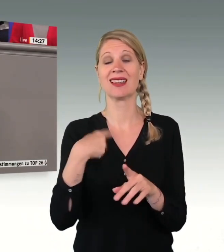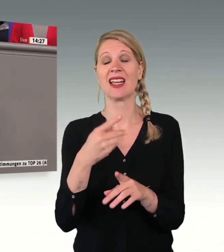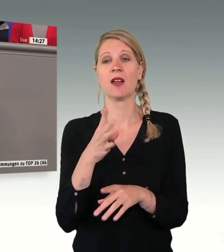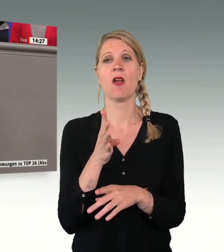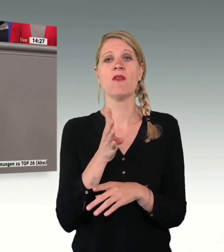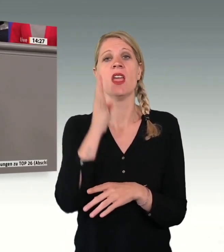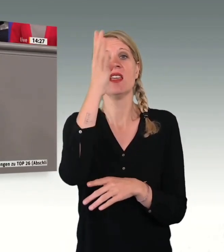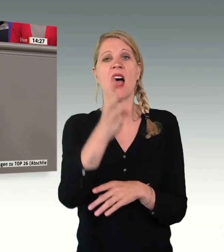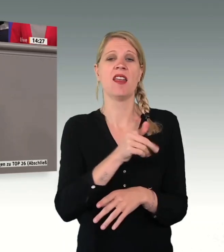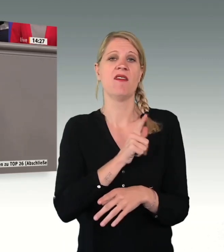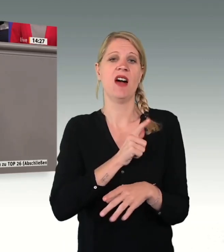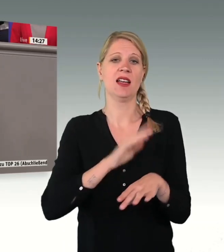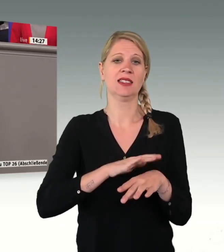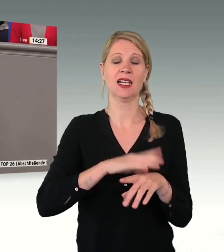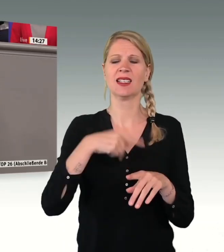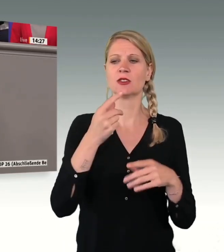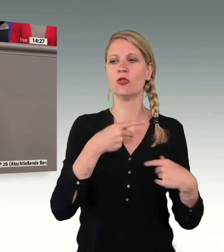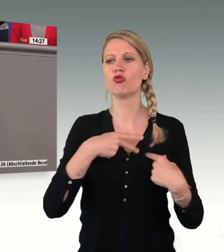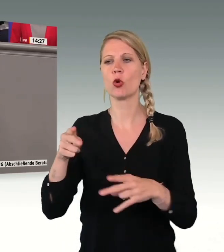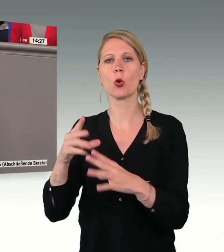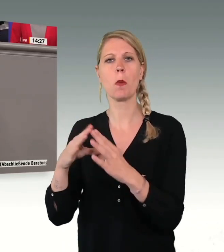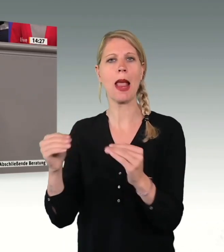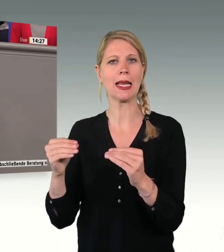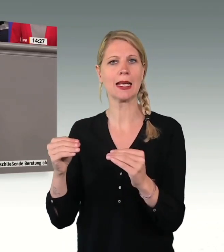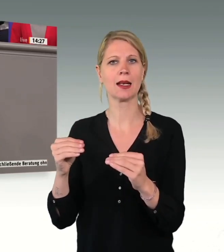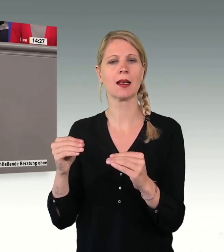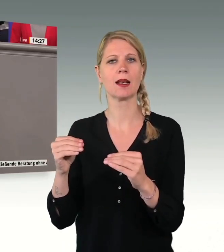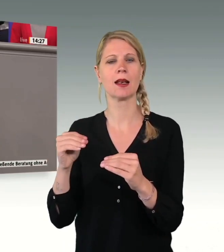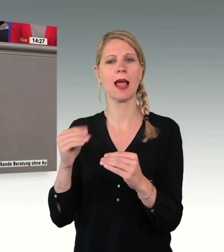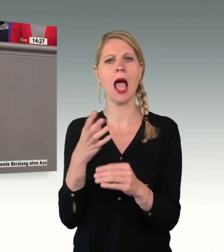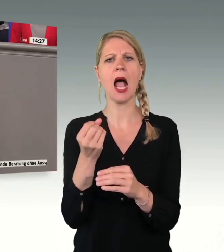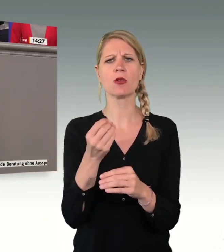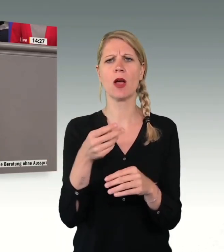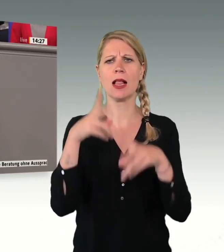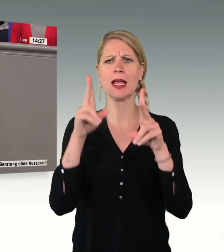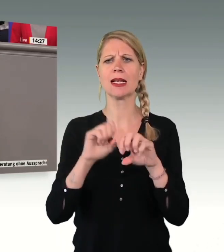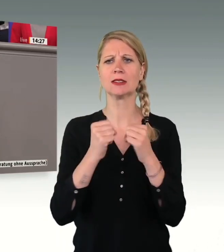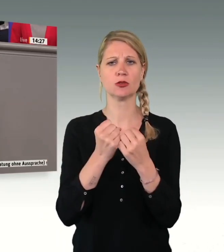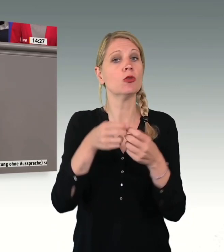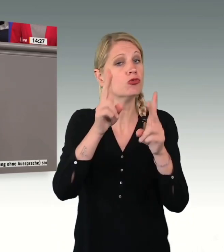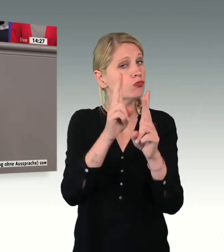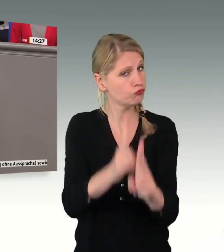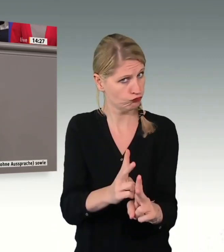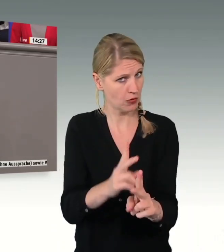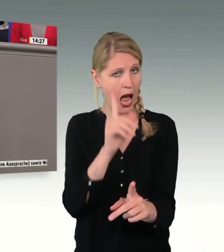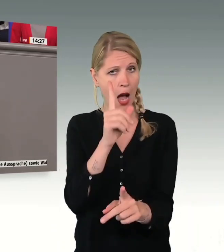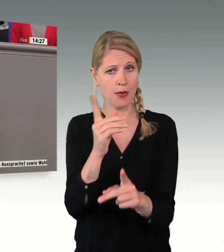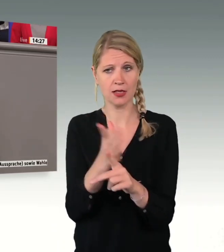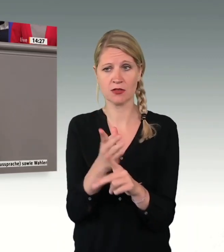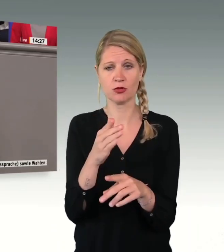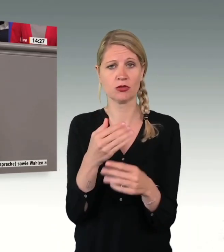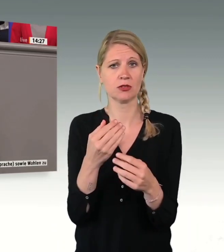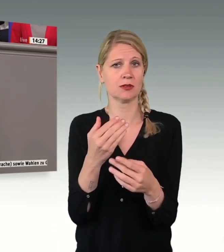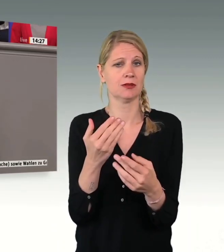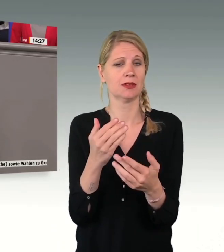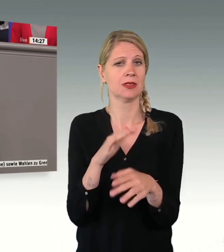werden. Nach aktueller Rechtslage korrekt. Aber was ist in der Zwischenzeit passiert? Die Familie ist